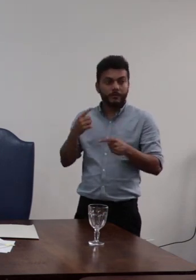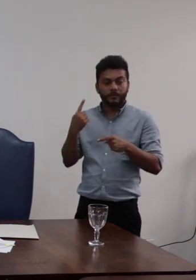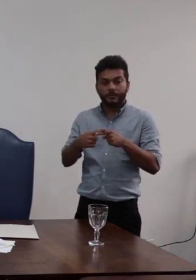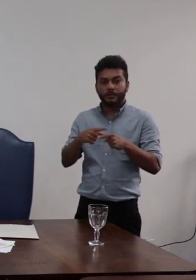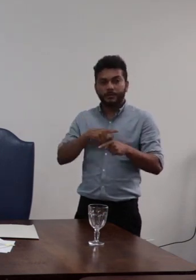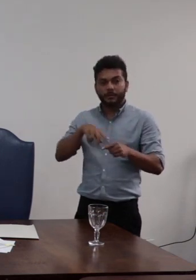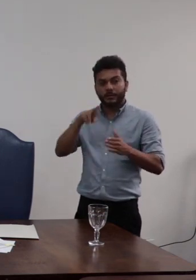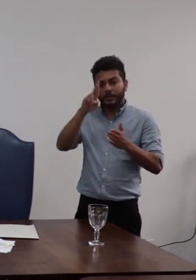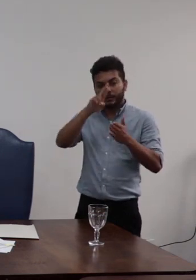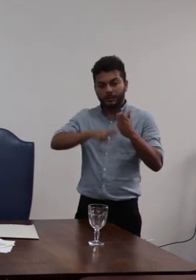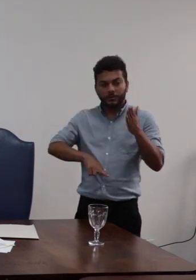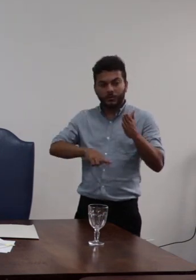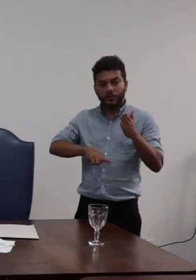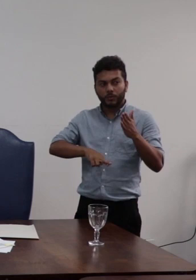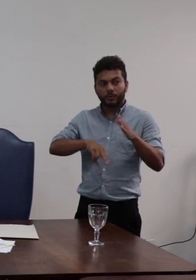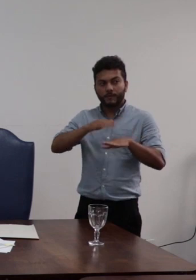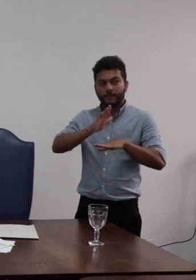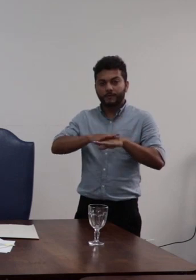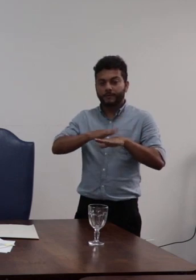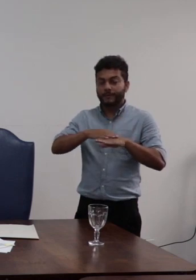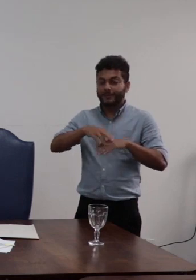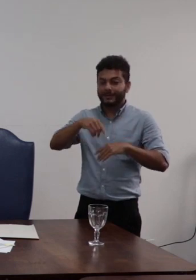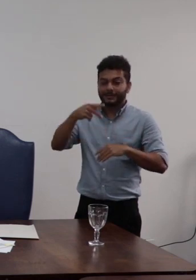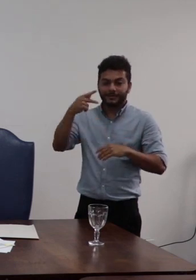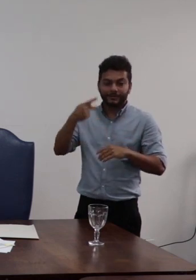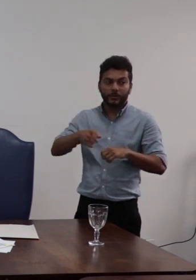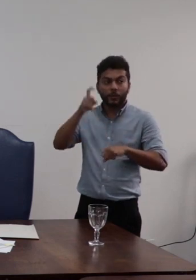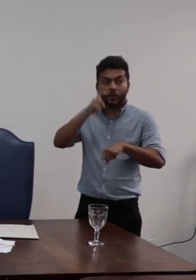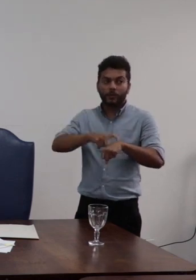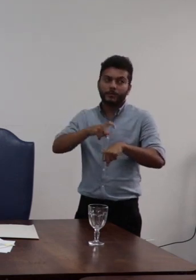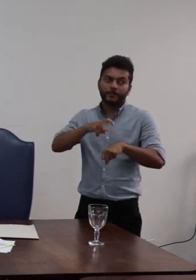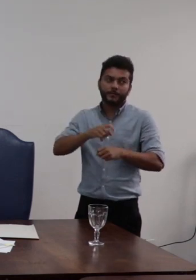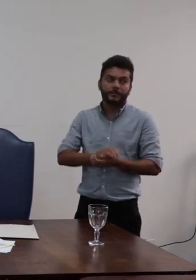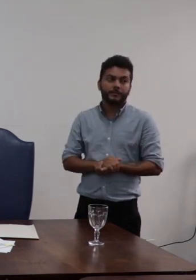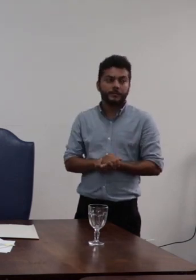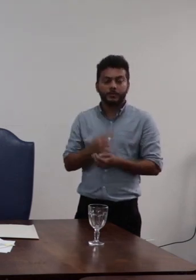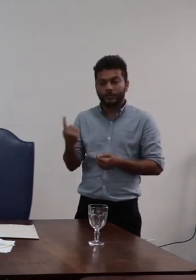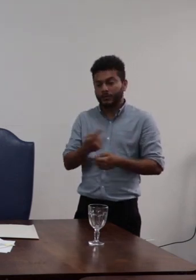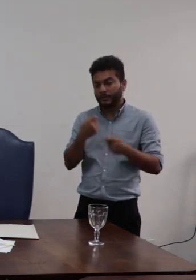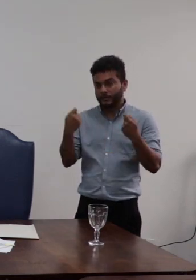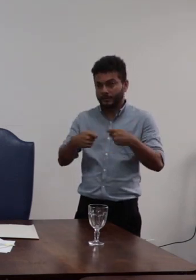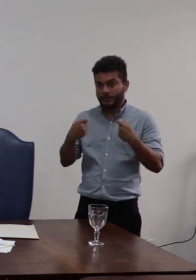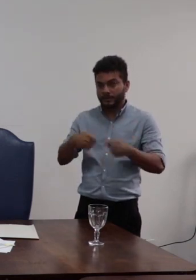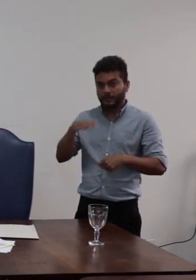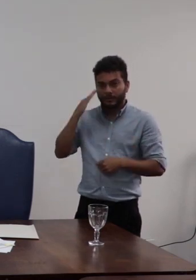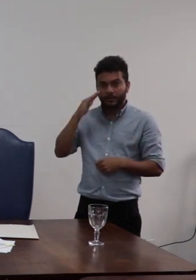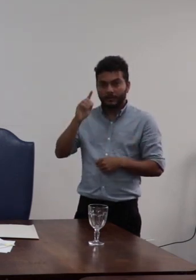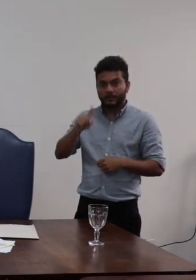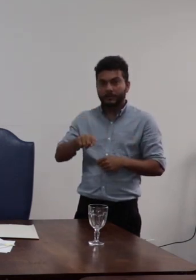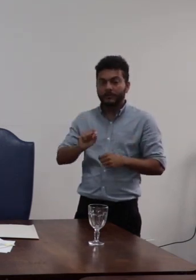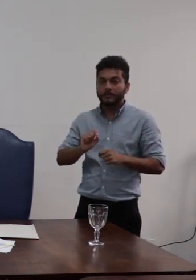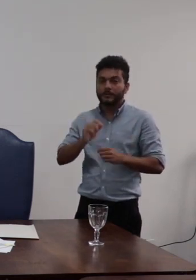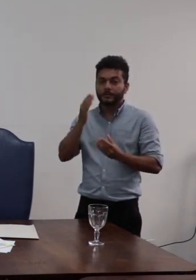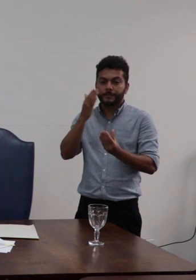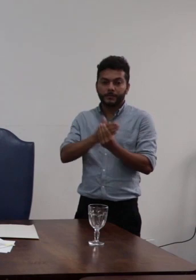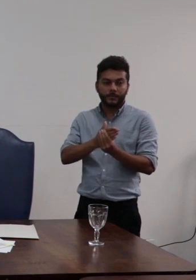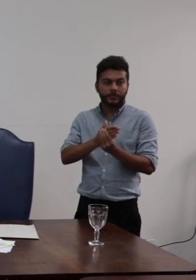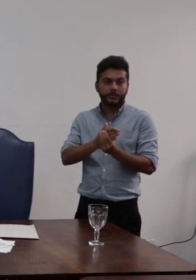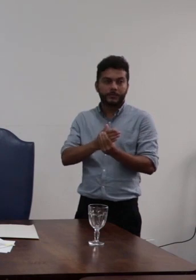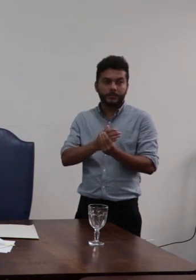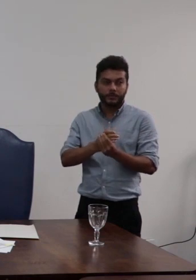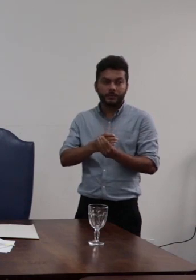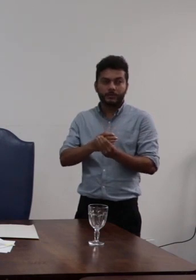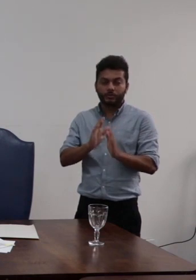feita na hora do conselho então assim que a gente precisa ter consciência aqui é do processo o eu tenho